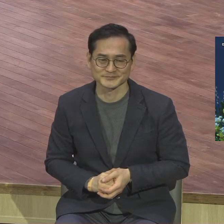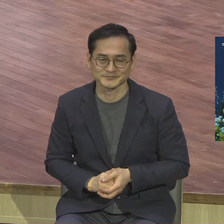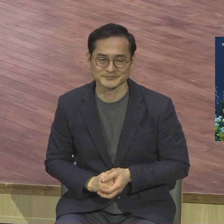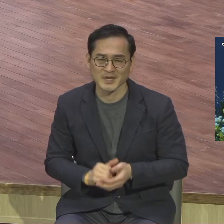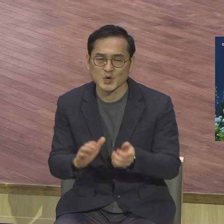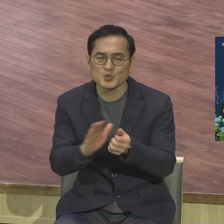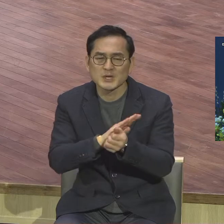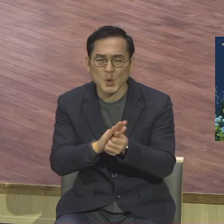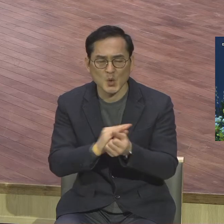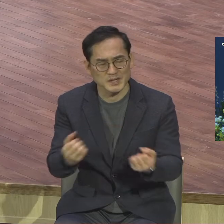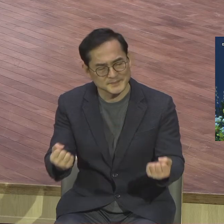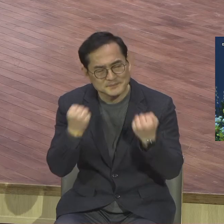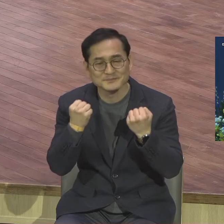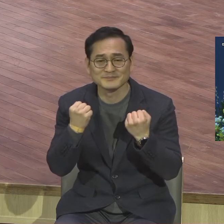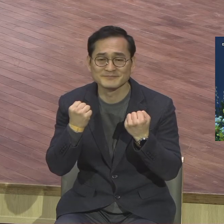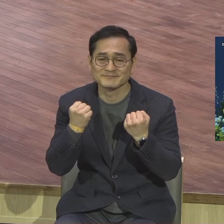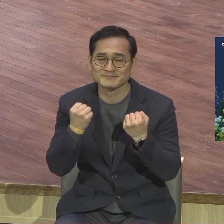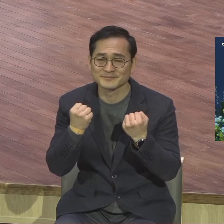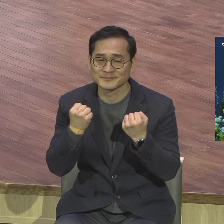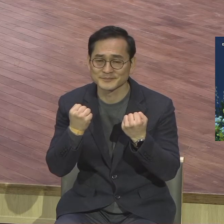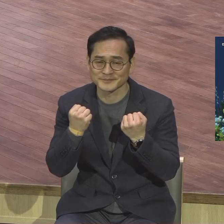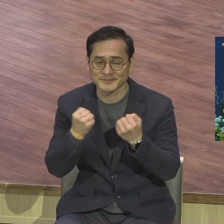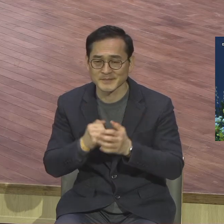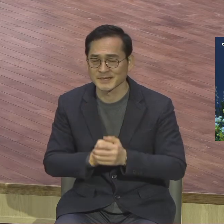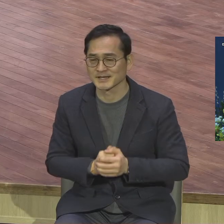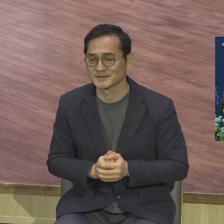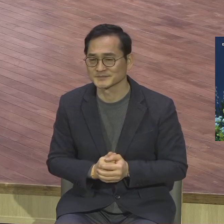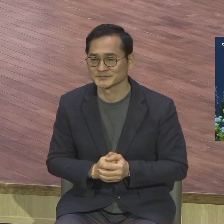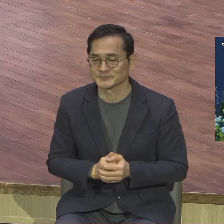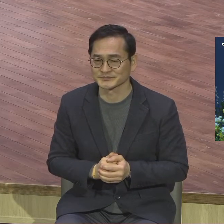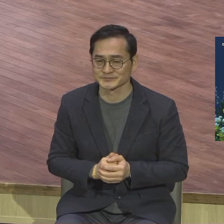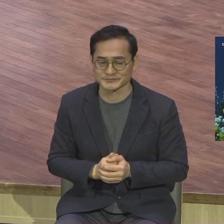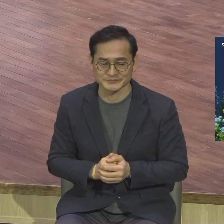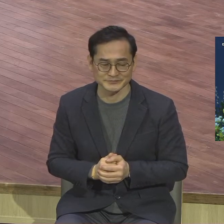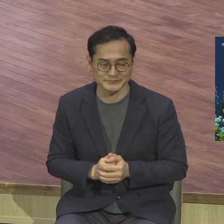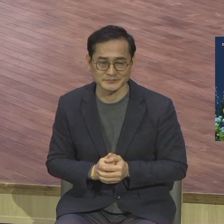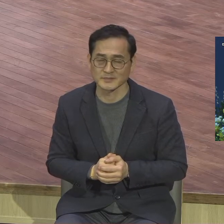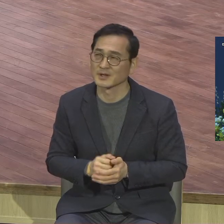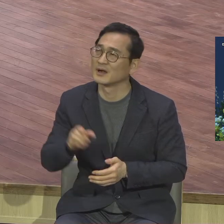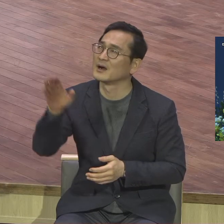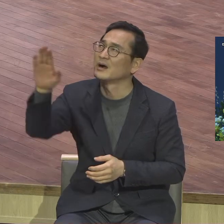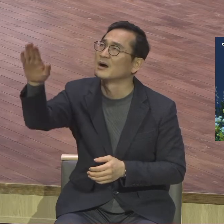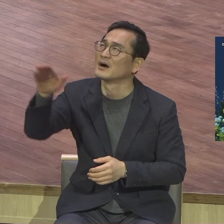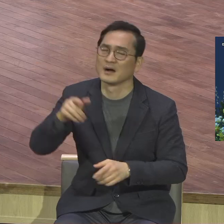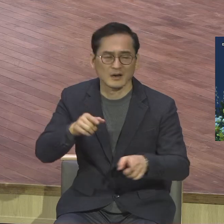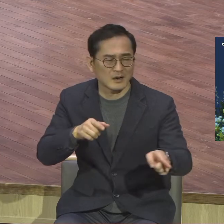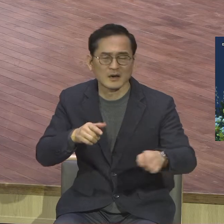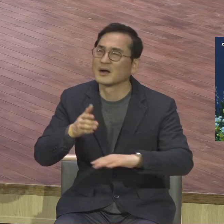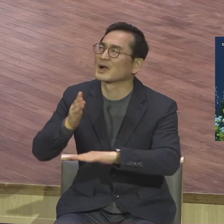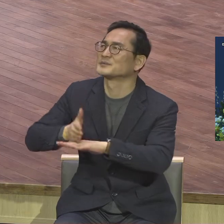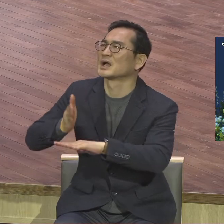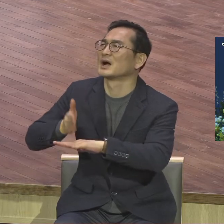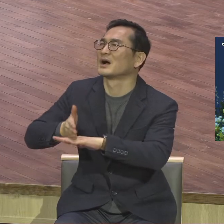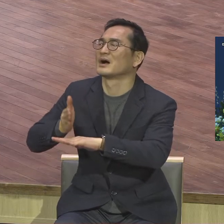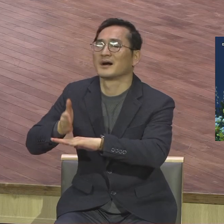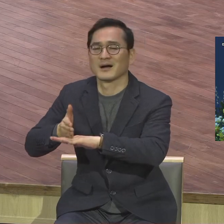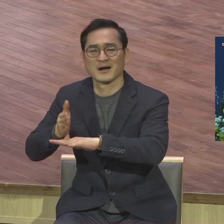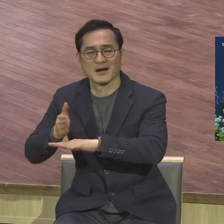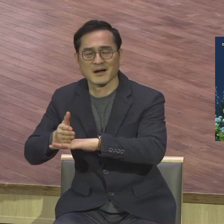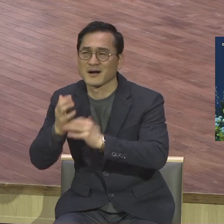받고 본문 9절의 말씀처럼 어떠한 감사로 하나님께 보답할까 너희들이 이렇게